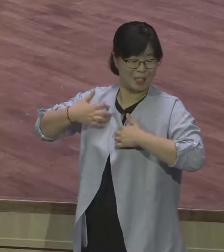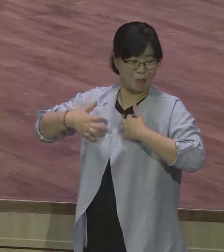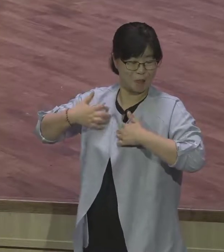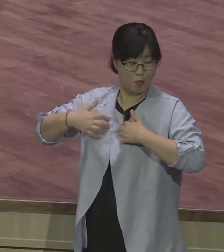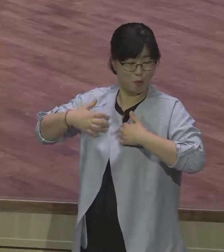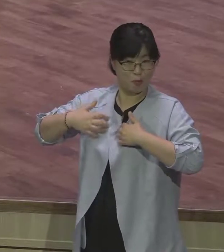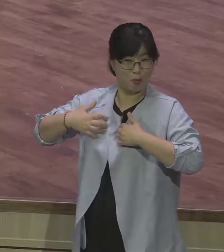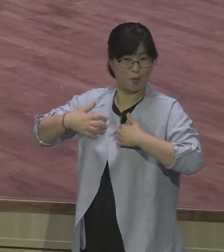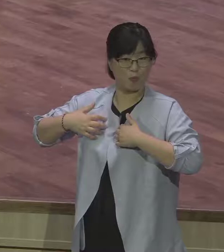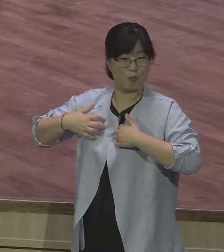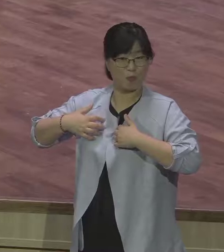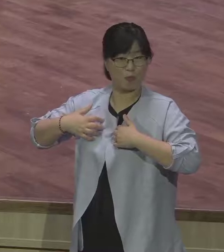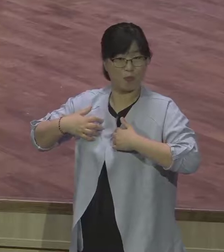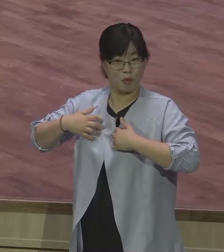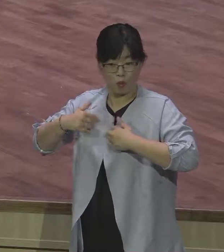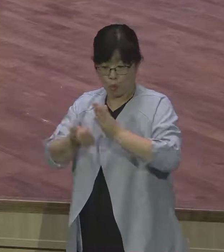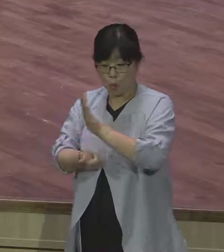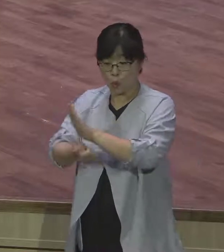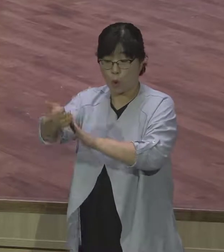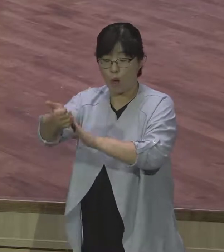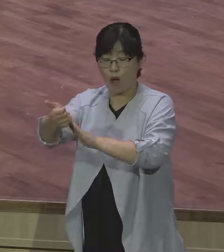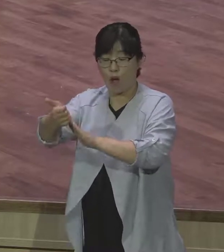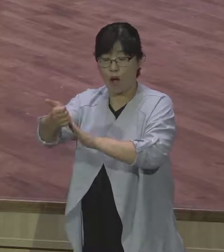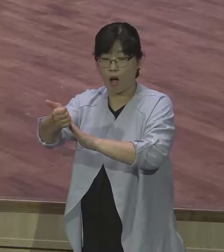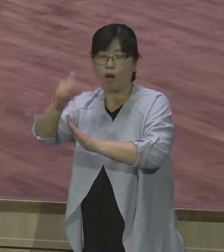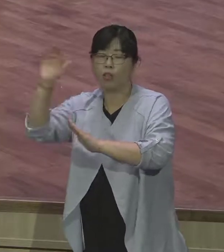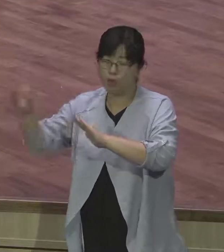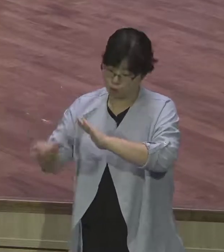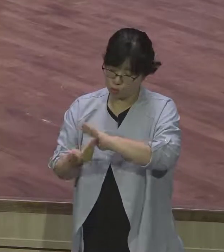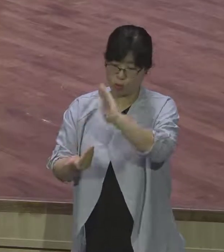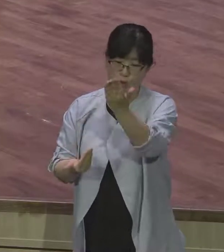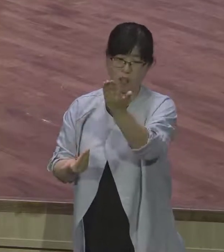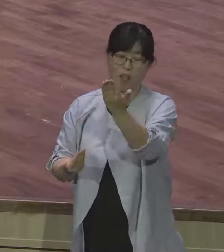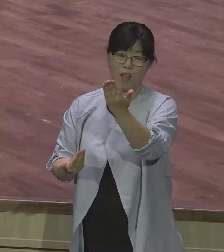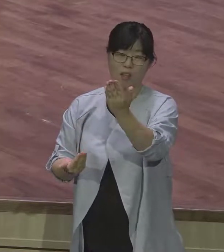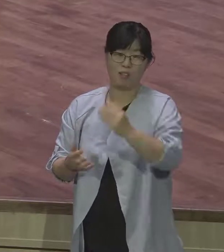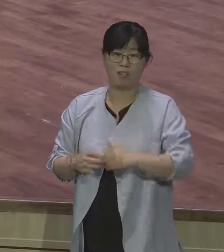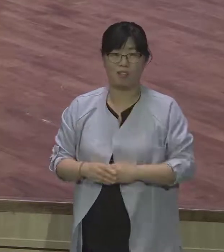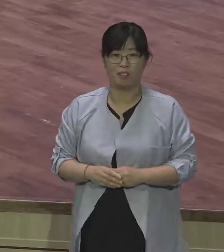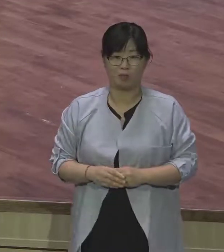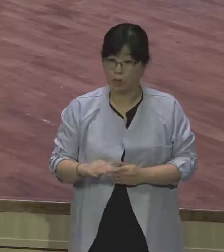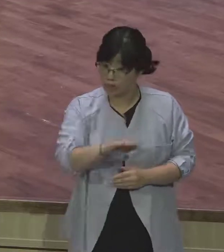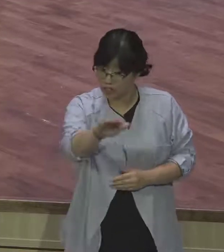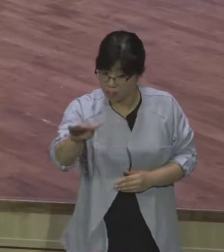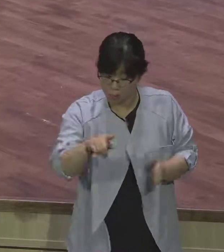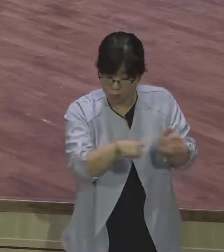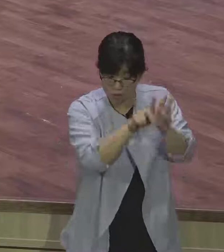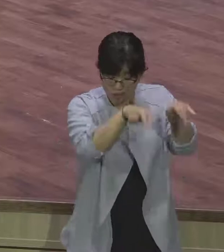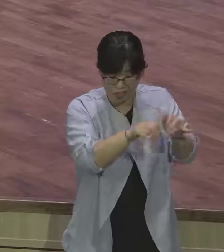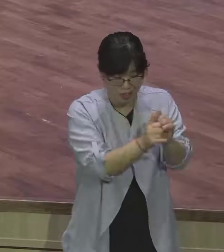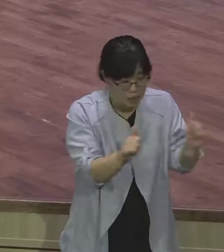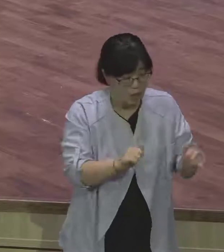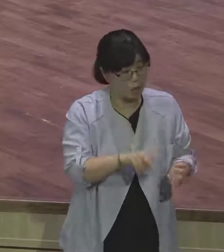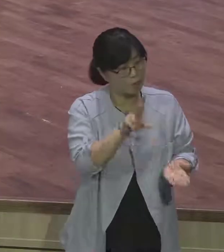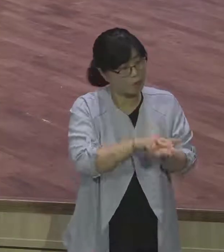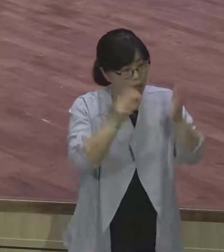화를 내고 짜증내고 싸우고 세상 사람처럼 그렇게 막 후회하고 울고 불고 하지 말고 연단이 오고도